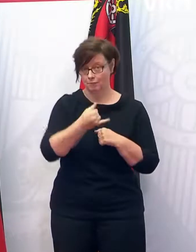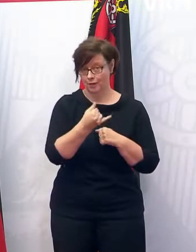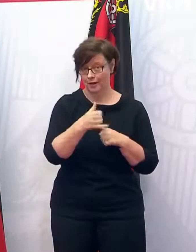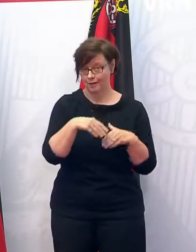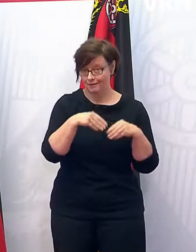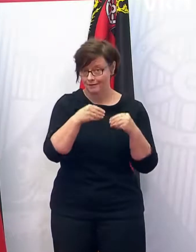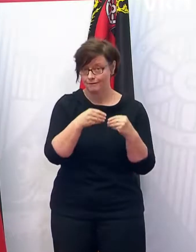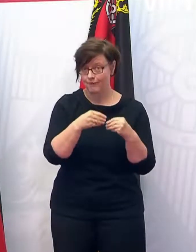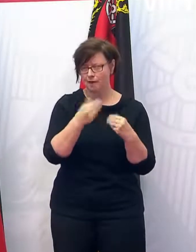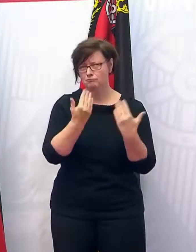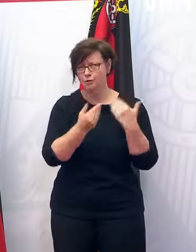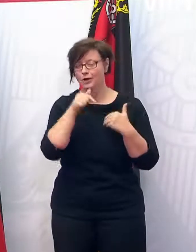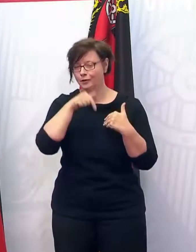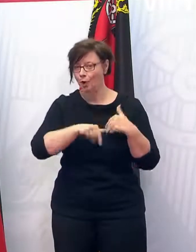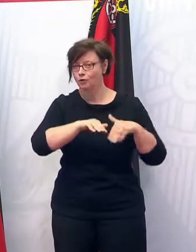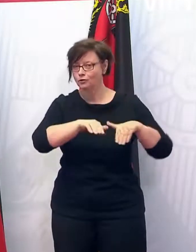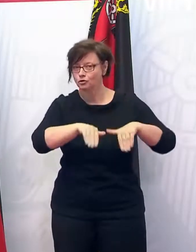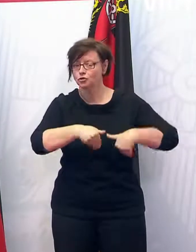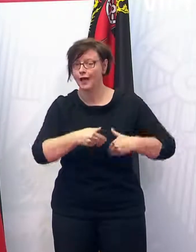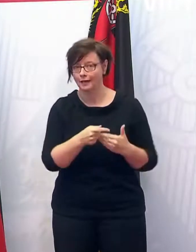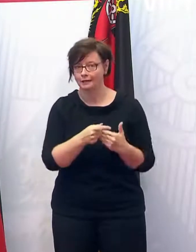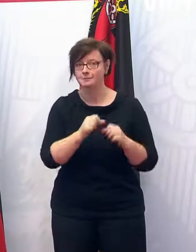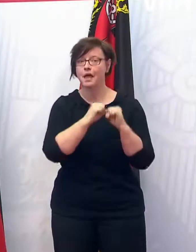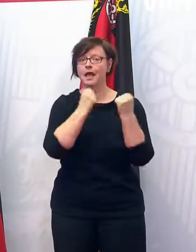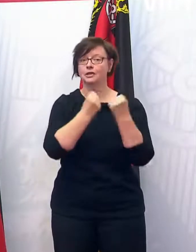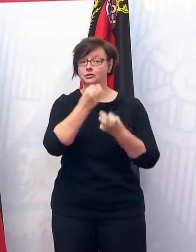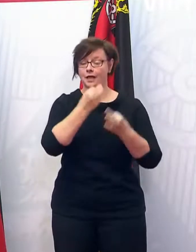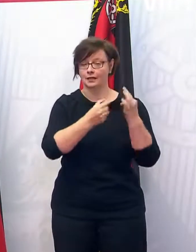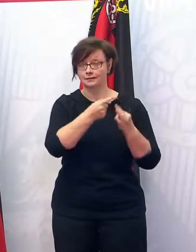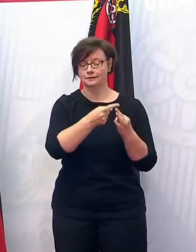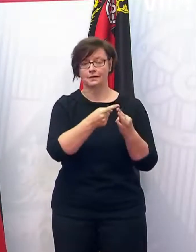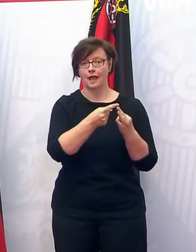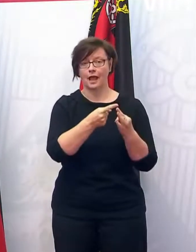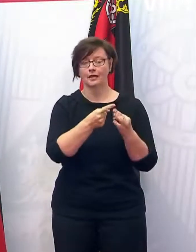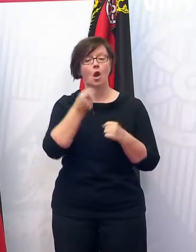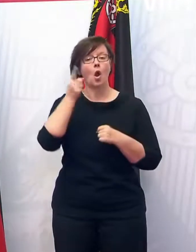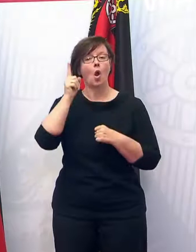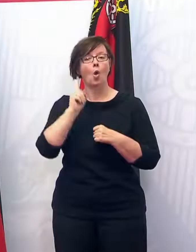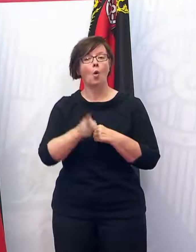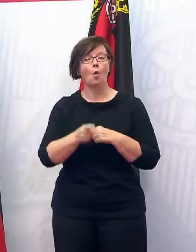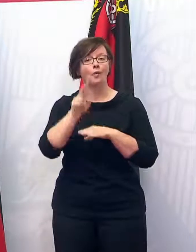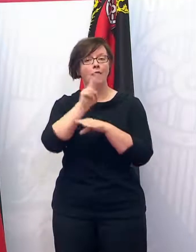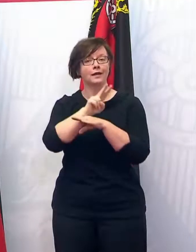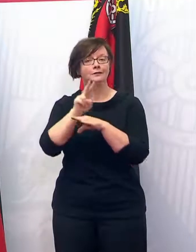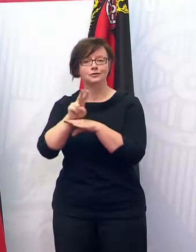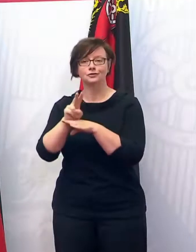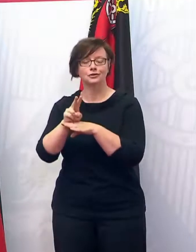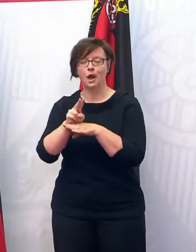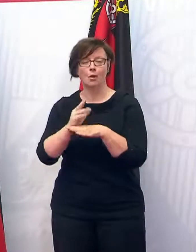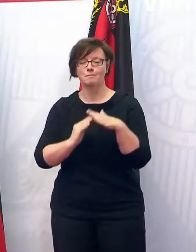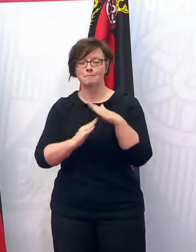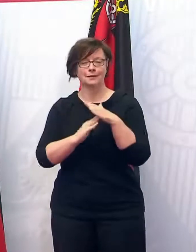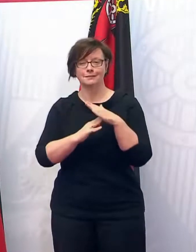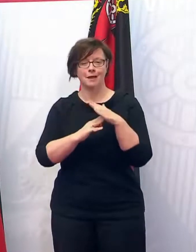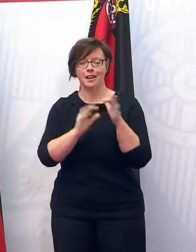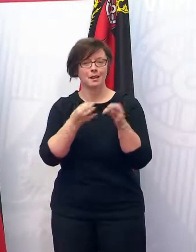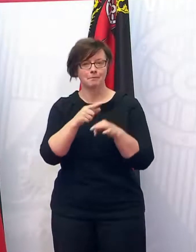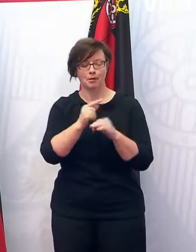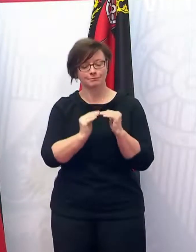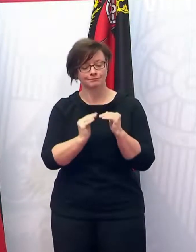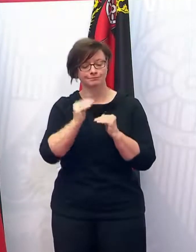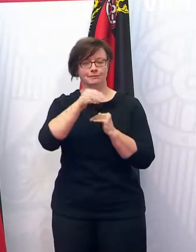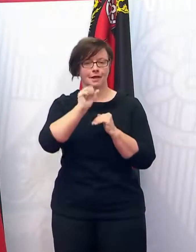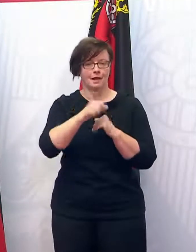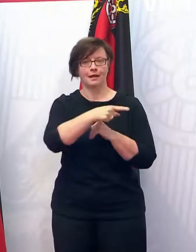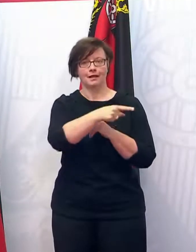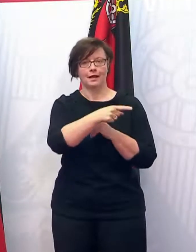wahrscheinlich startet. Und das heißt, das Staatstheater ist nicht gebunden an die 100er Zuschauerschaft. Das ist ein wichtiger Punkt auch noch